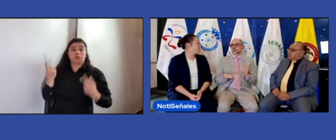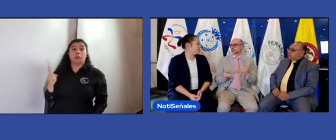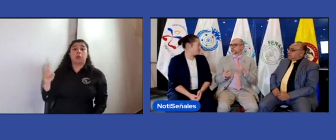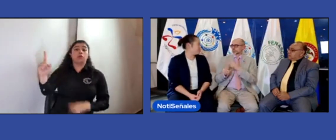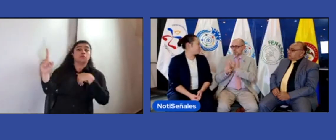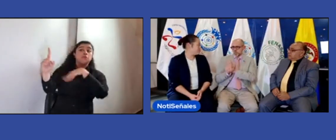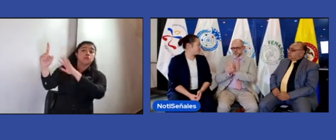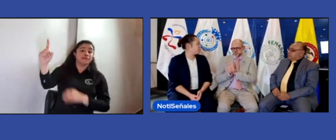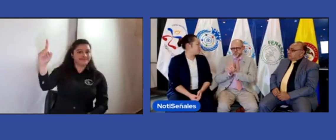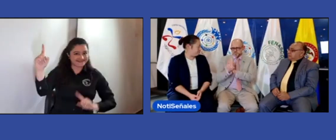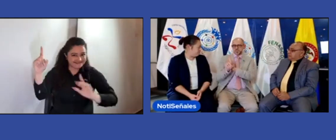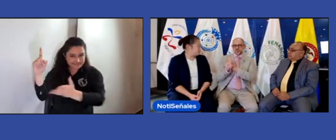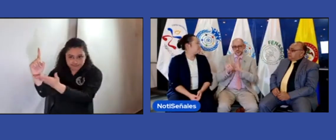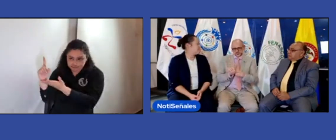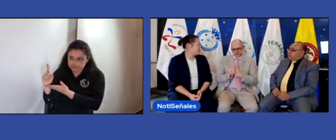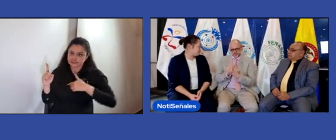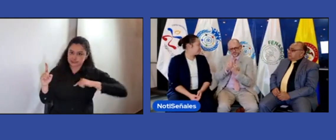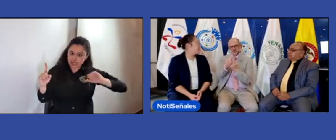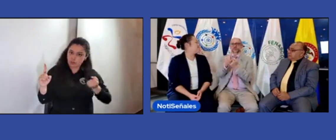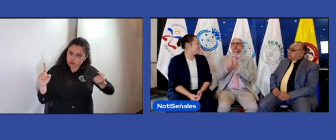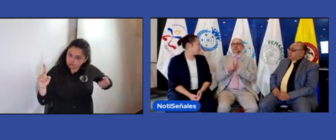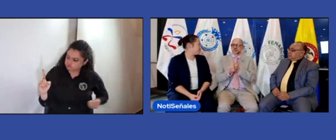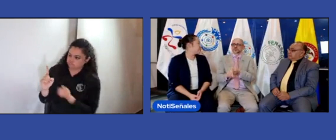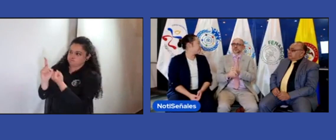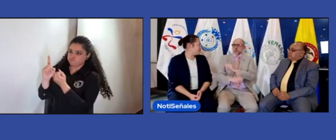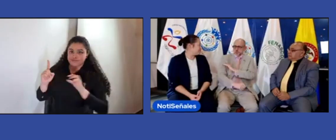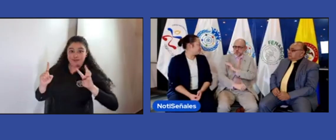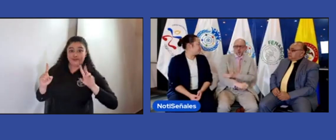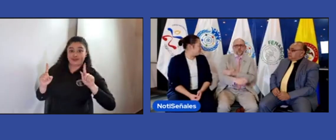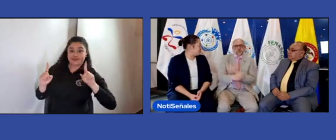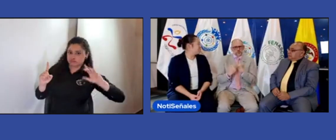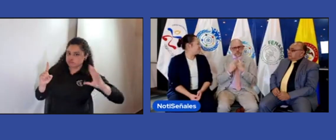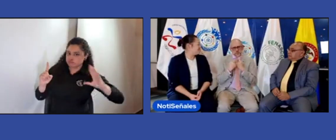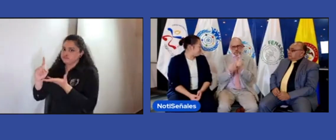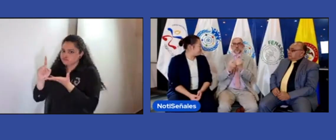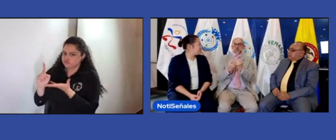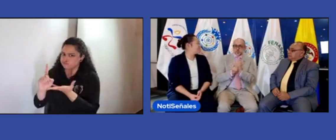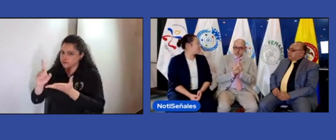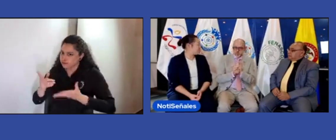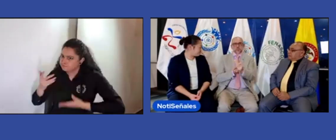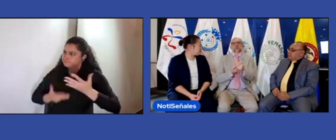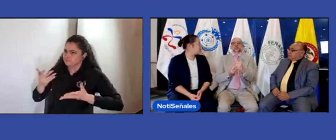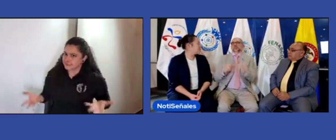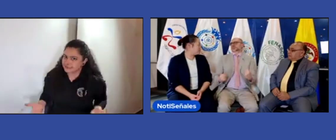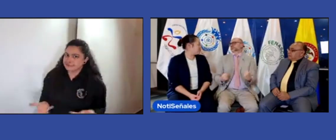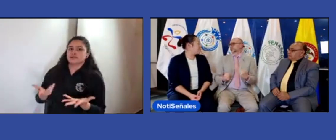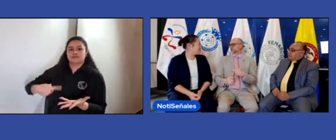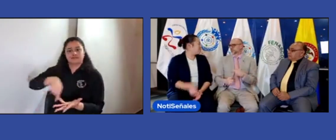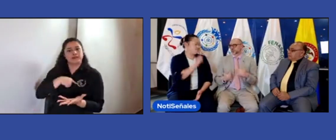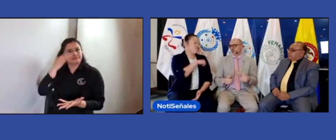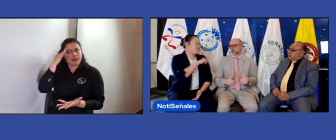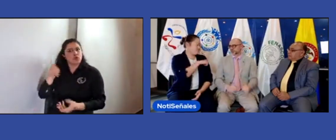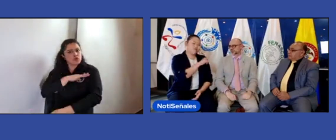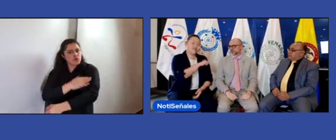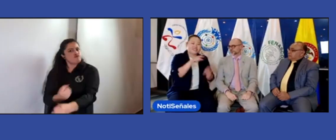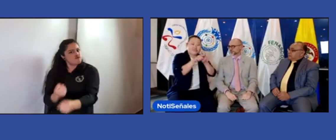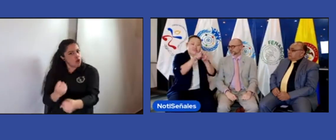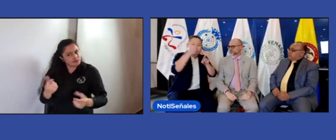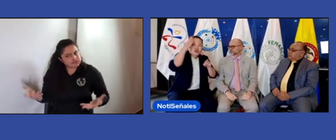sección de jóvenes, ¿no? Así que ella no está sola y trae un movimiento asociativo detrás suyo que la impulsa a lograr todos esos logros.